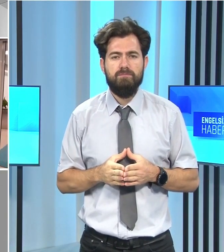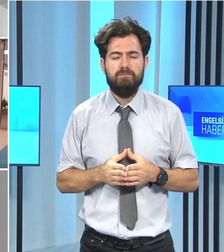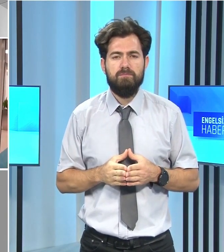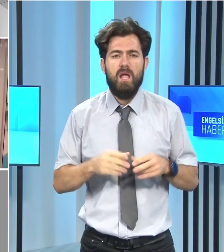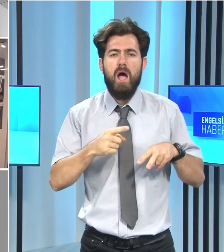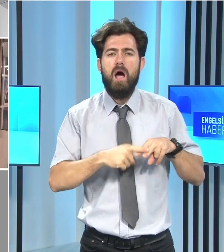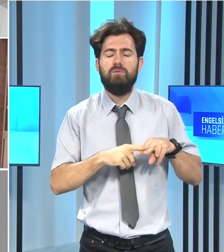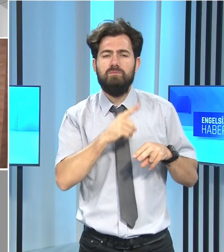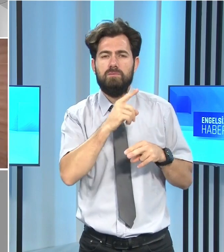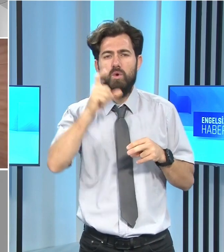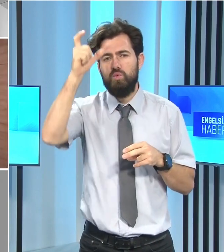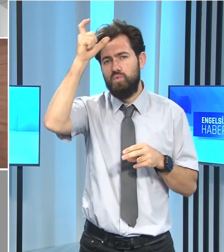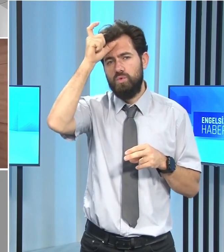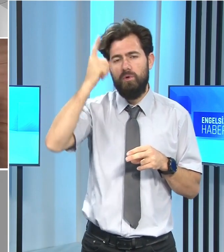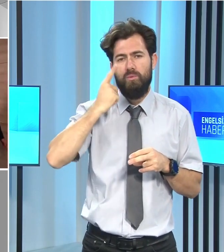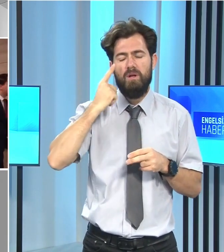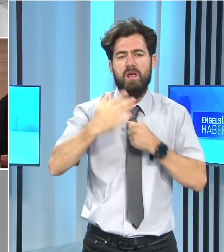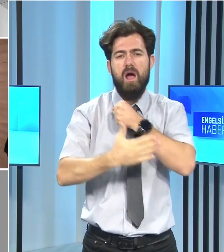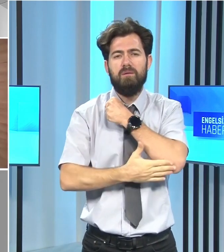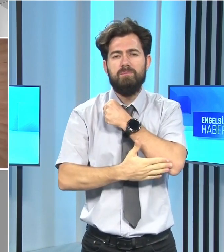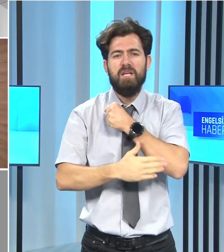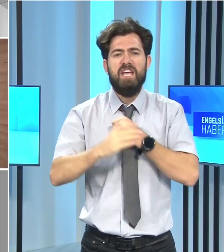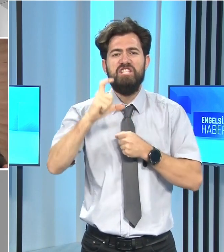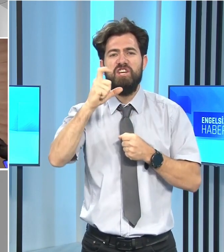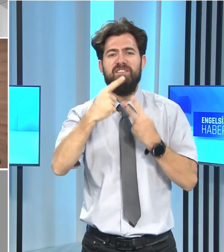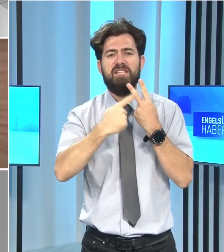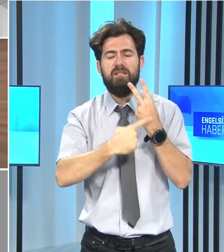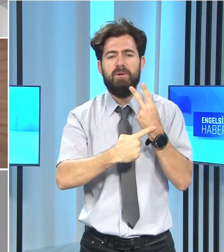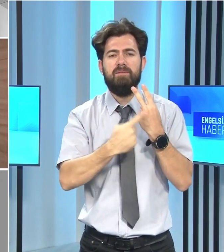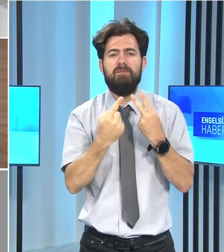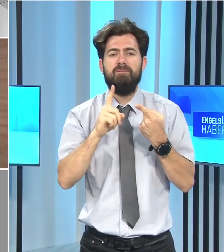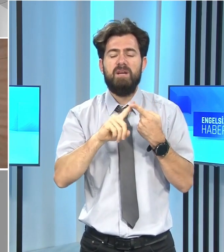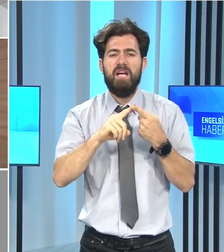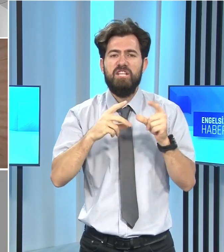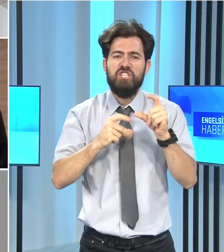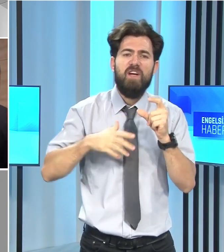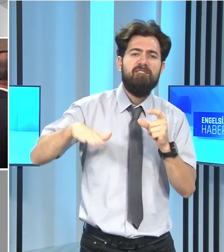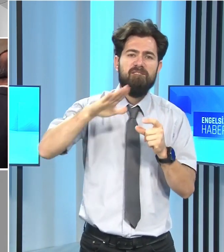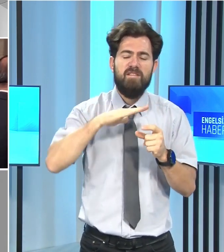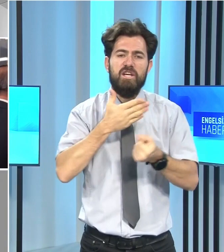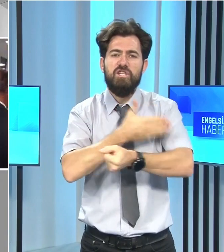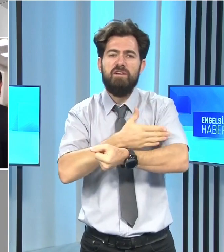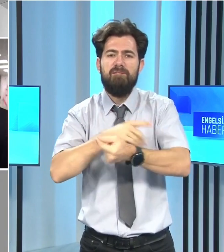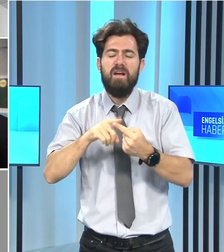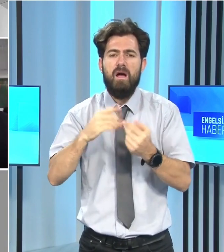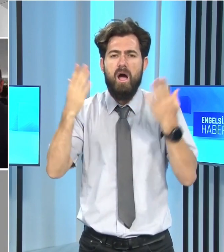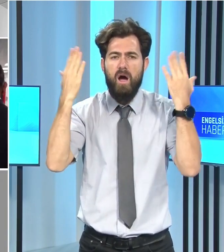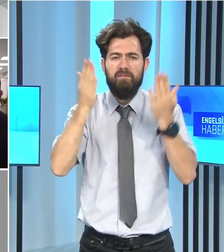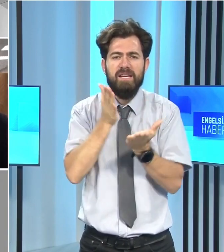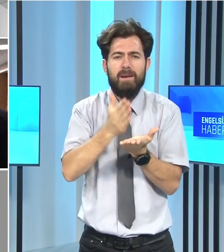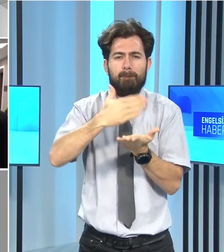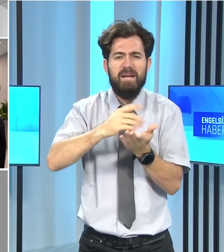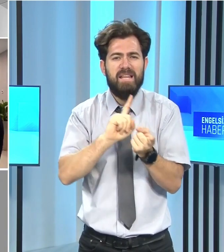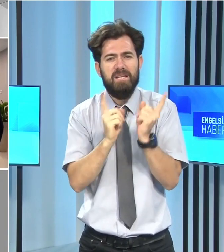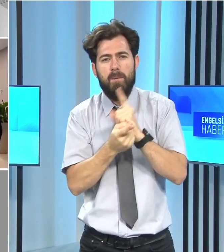Atıoğlu, Türkiye Cumhurbaşkanı Yardımcısı Cevdet Yılmaz ve Çevre Şehircilik ve İklim Değişikliği Bakanı